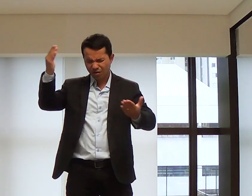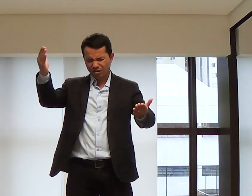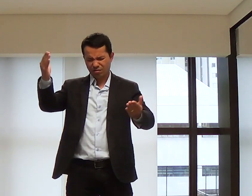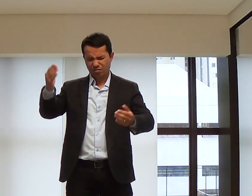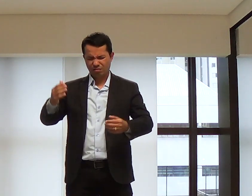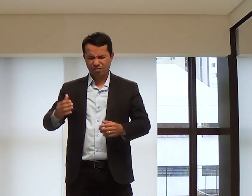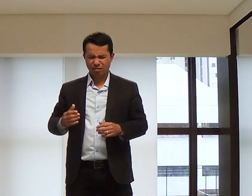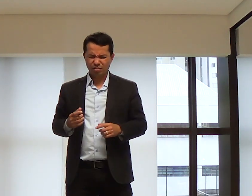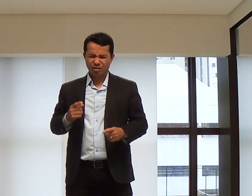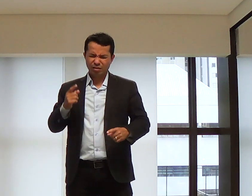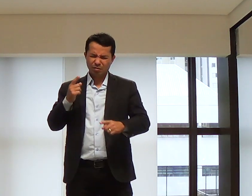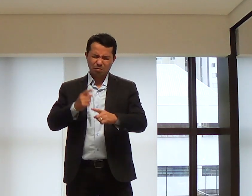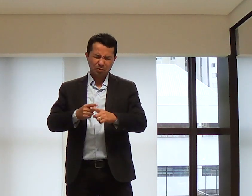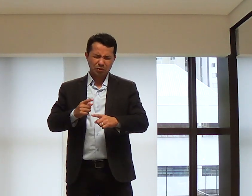Senhor, muito obrigada.